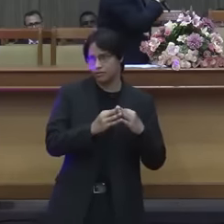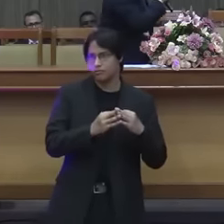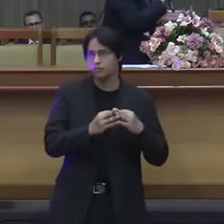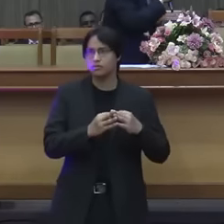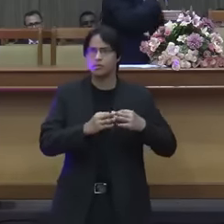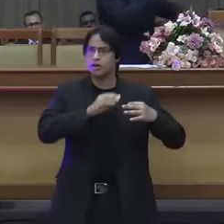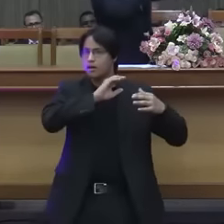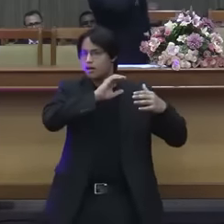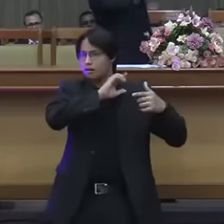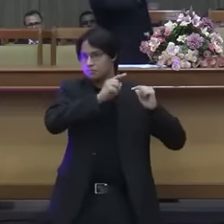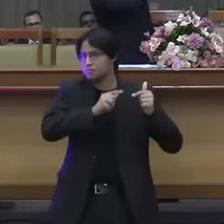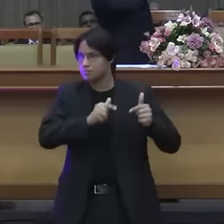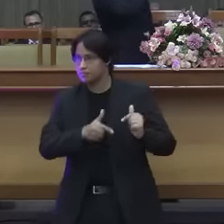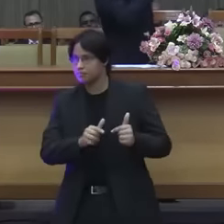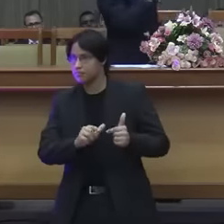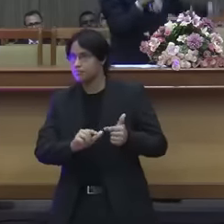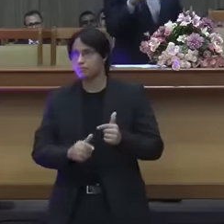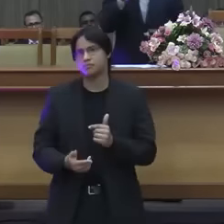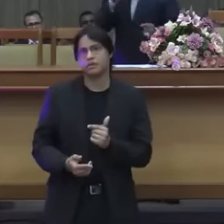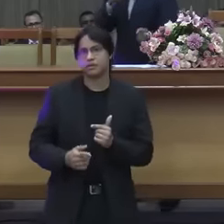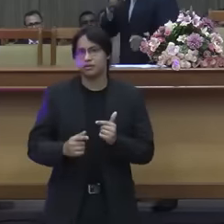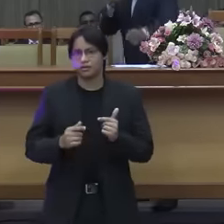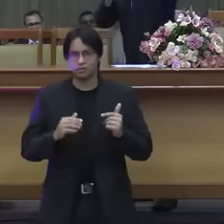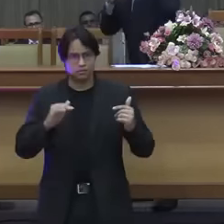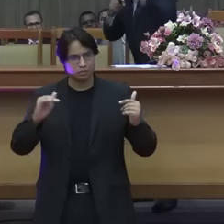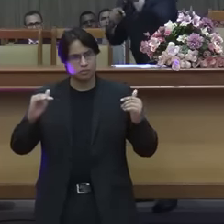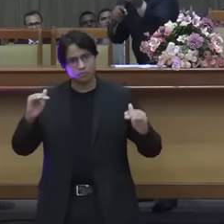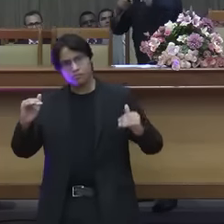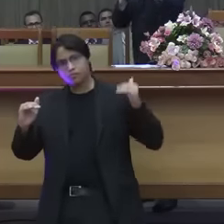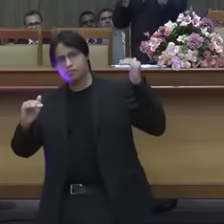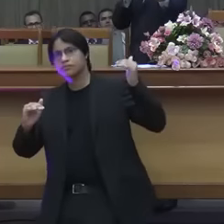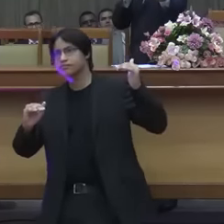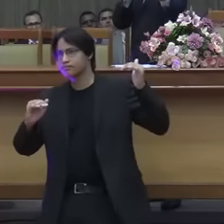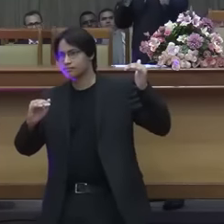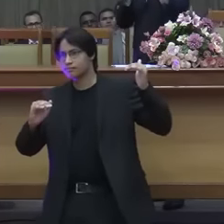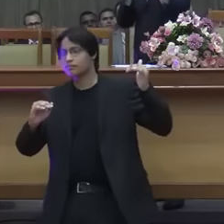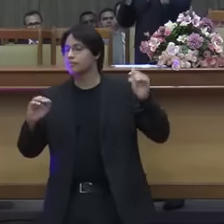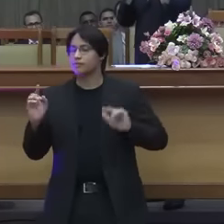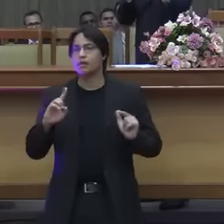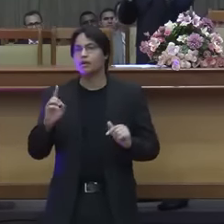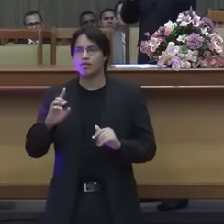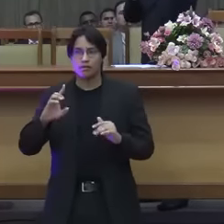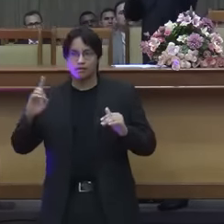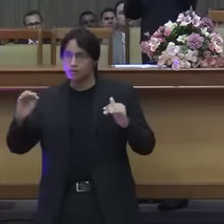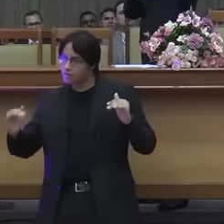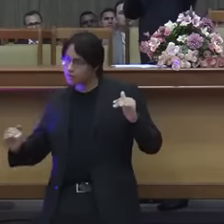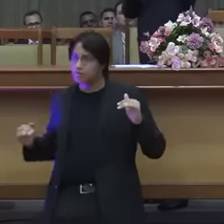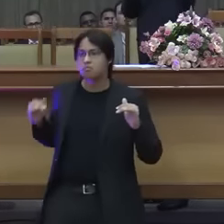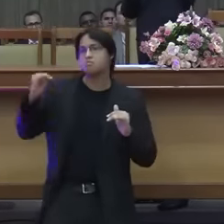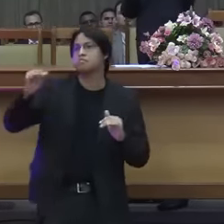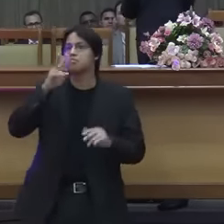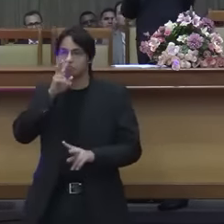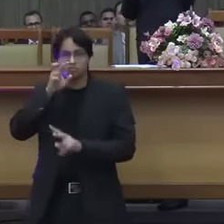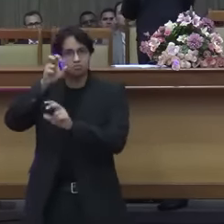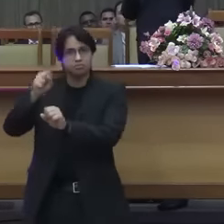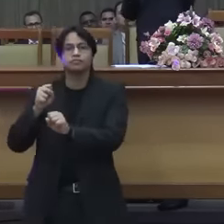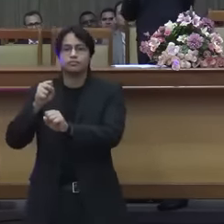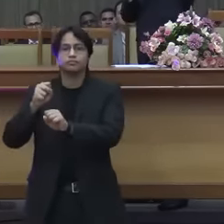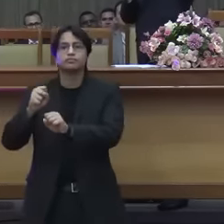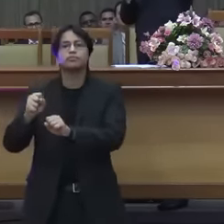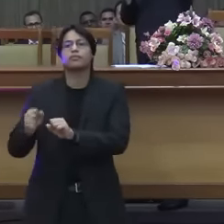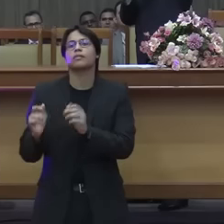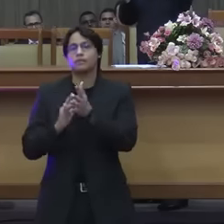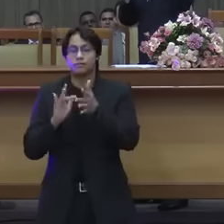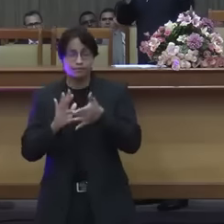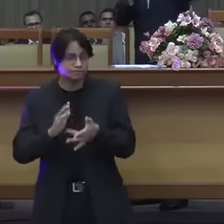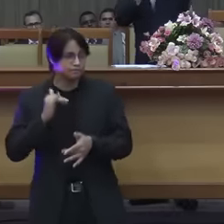o templo aqui não é maior do que o poder de Deus Jesus disse eu estou acima do